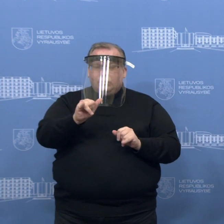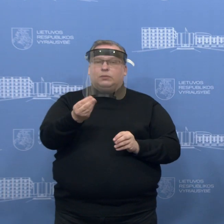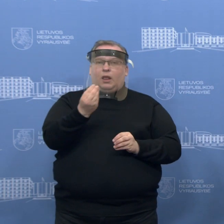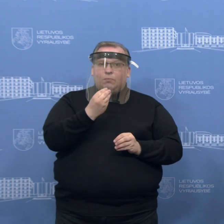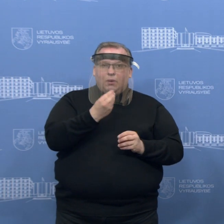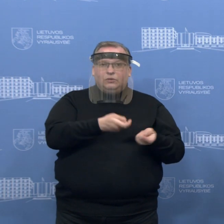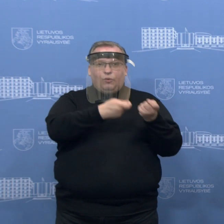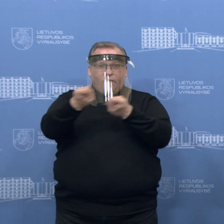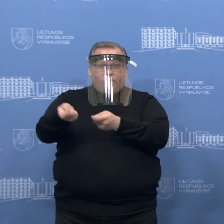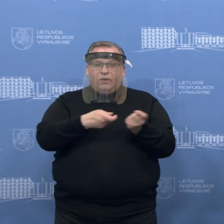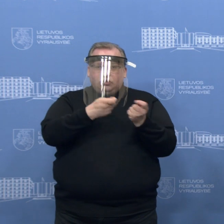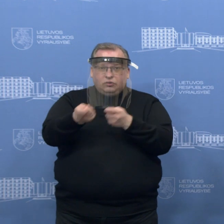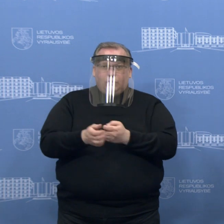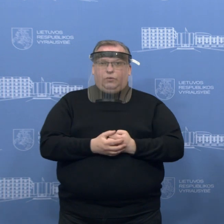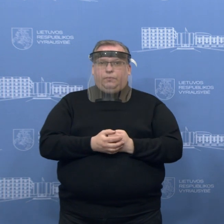judėjimo,